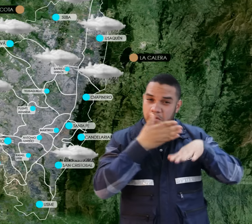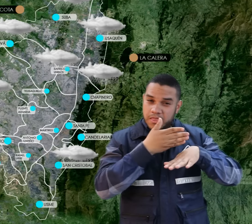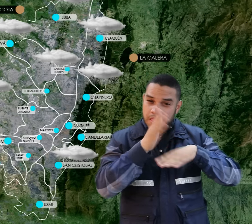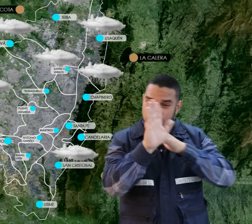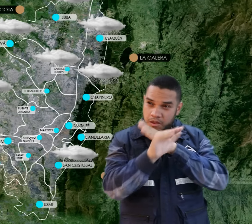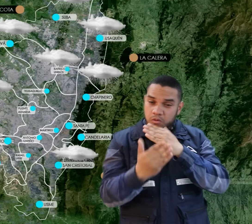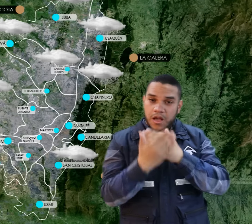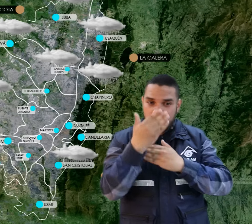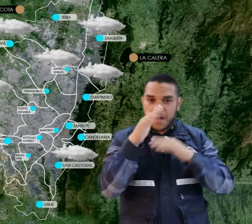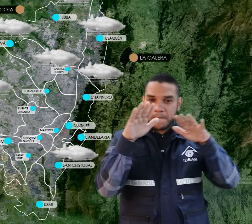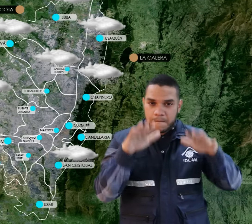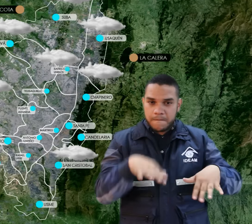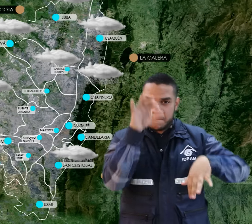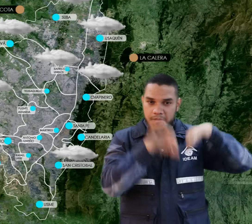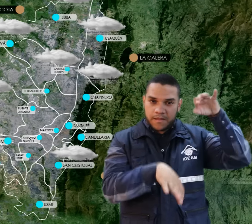la madrugada.